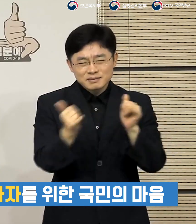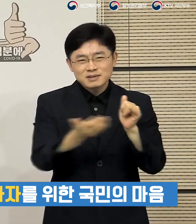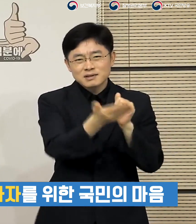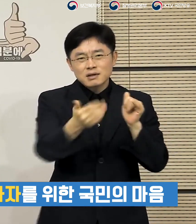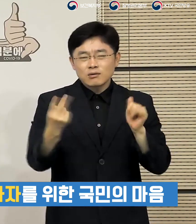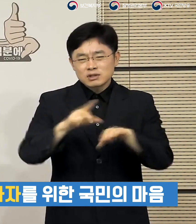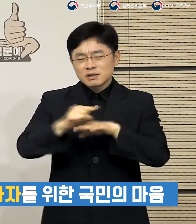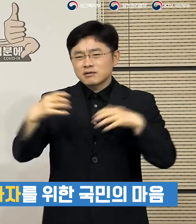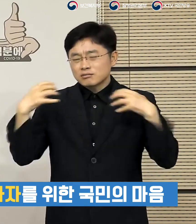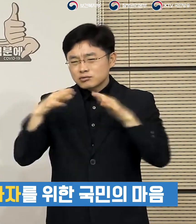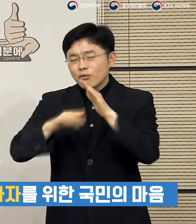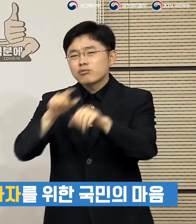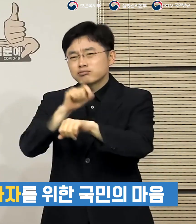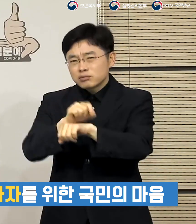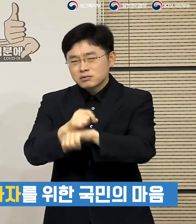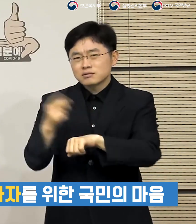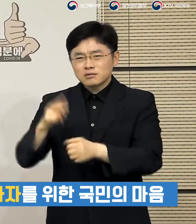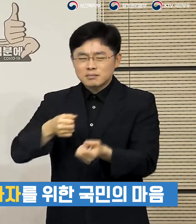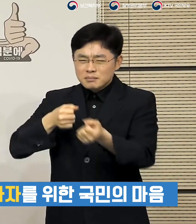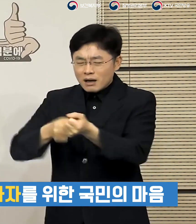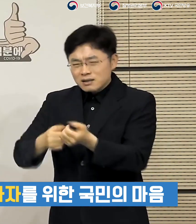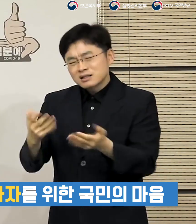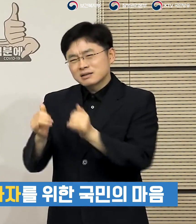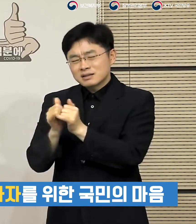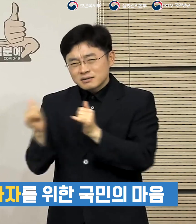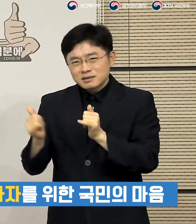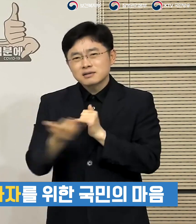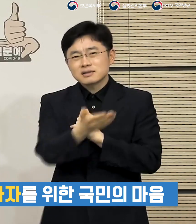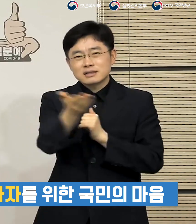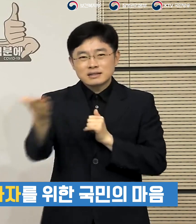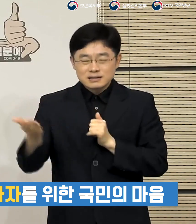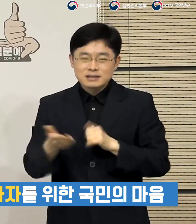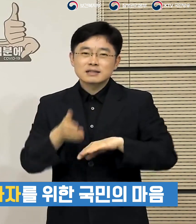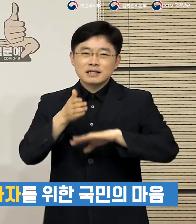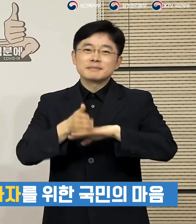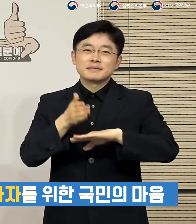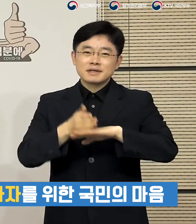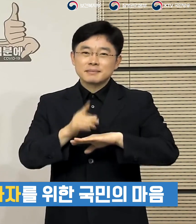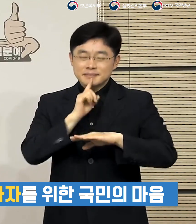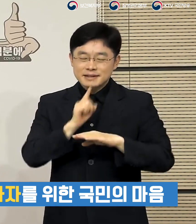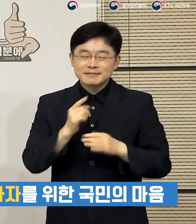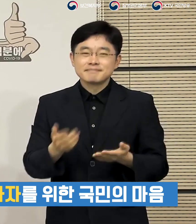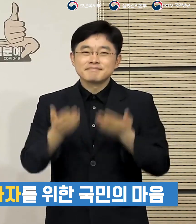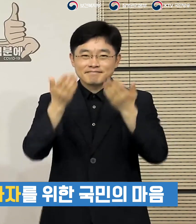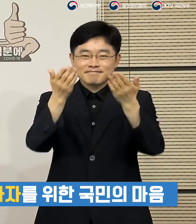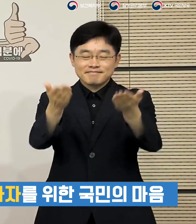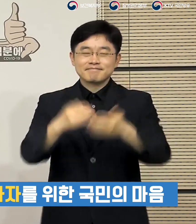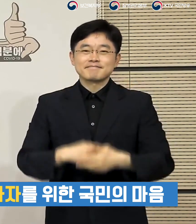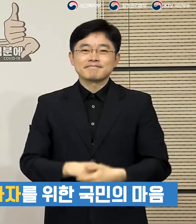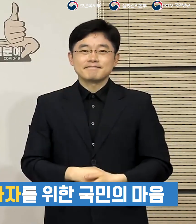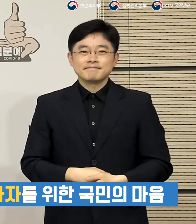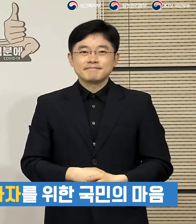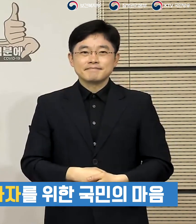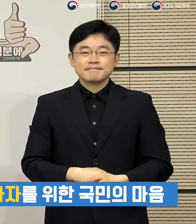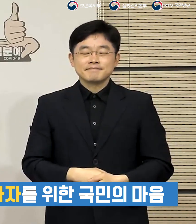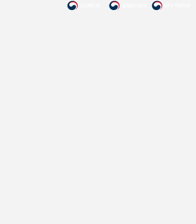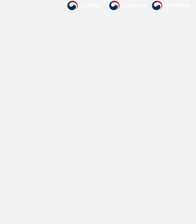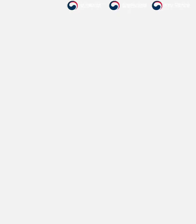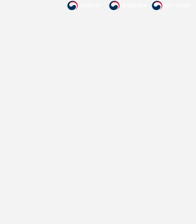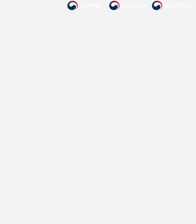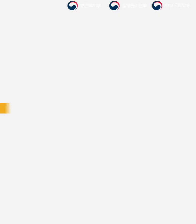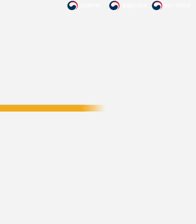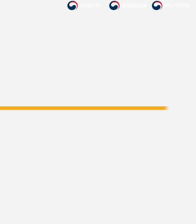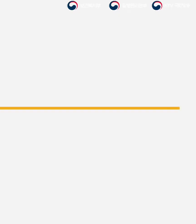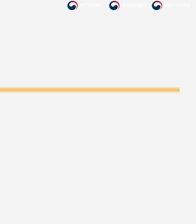공무원 그리고 방역종사자들 모두를 향한 국민들의 따뜻한 감사의 뜻이었다고 믿고 있습니다.